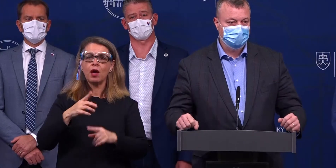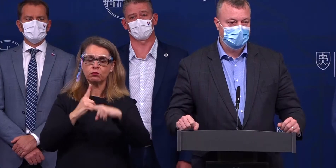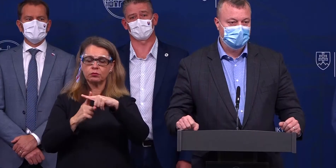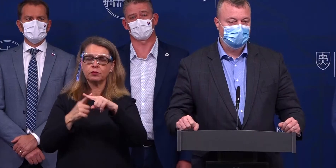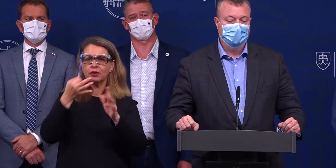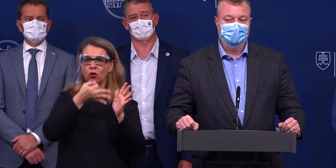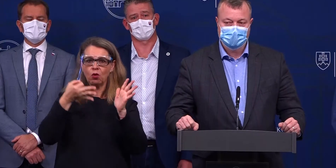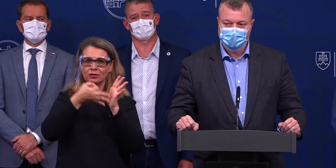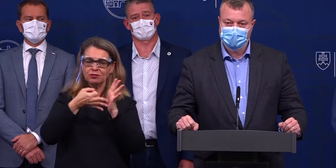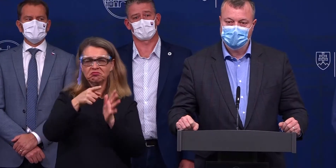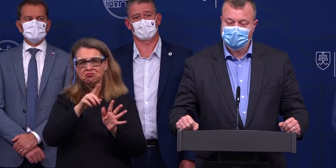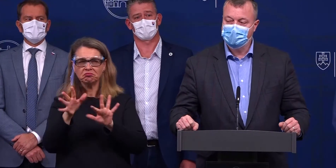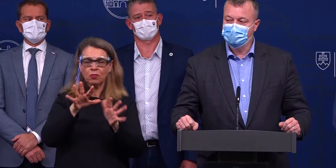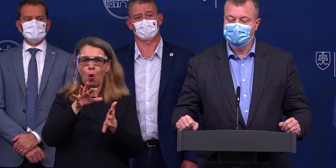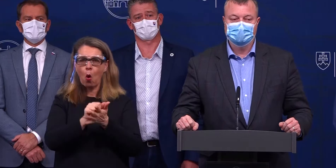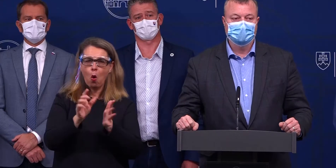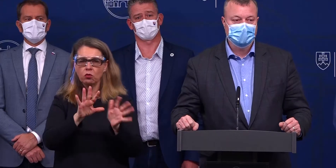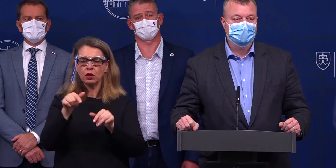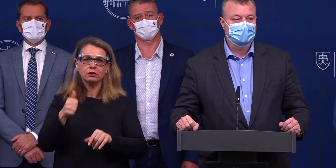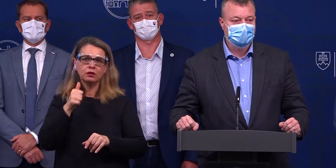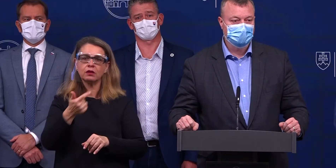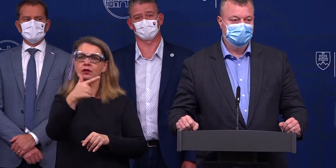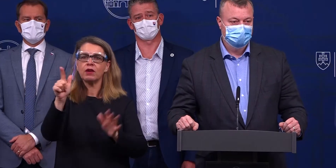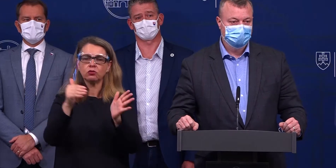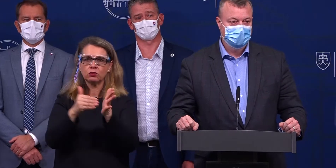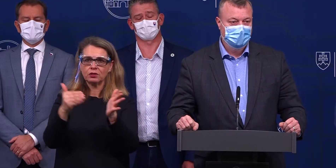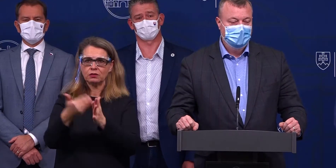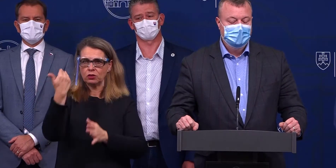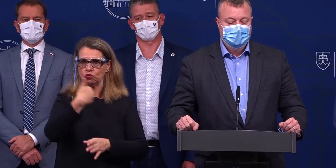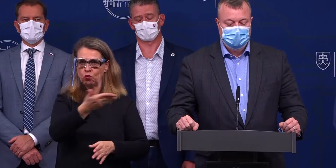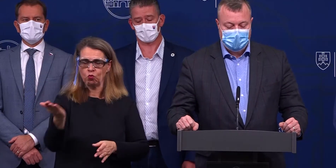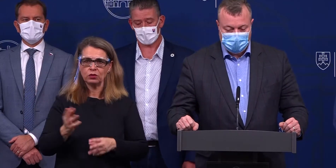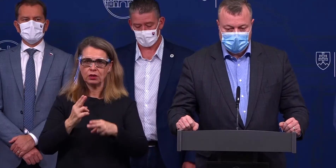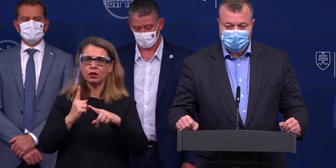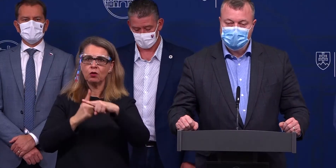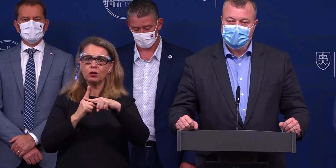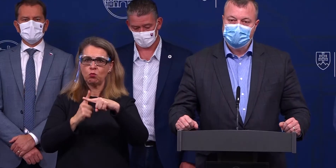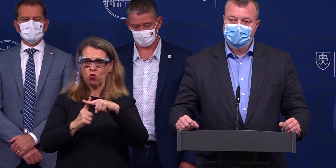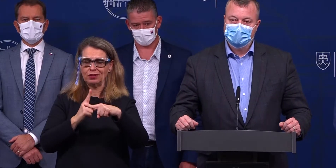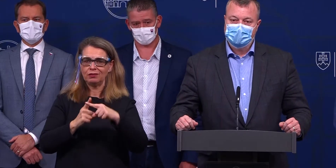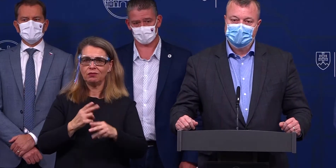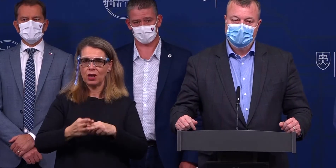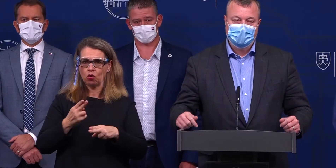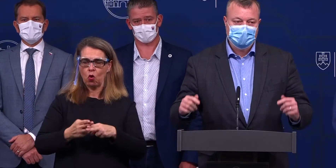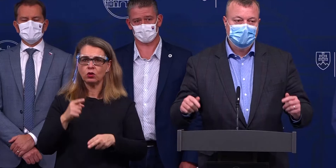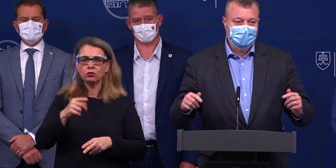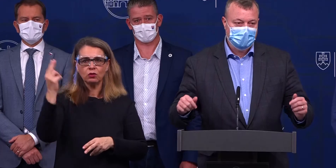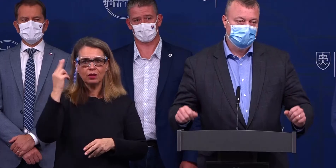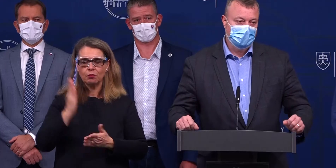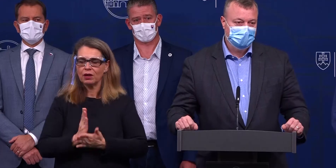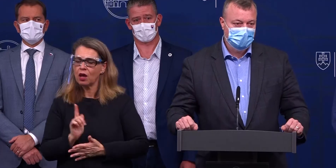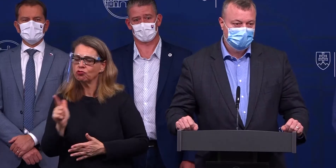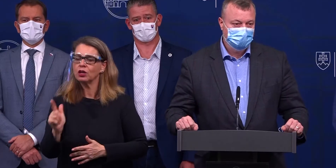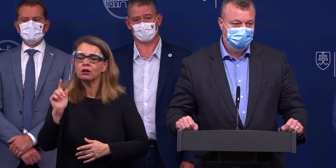tam je vždy koeficient, odhadujeme, že k dnešnému dňu je to 200 tisíc ľudí. 200 tisíc ľudí znamená, že každý